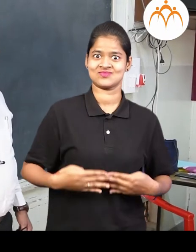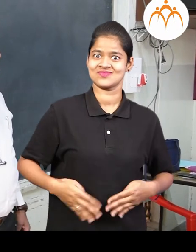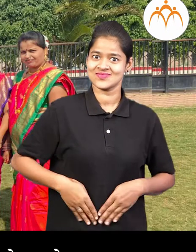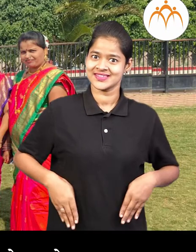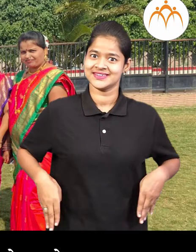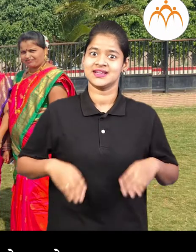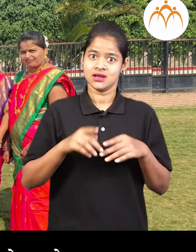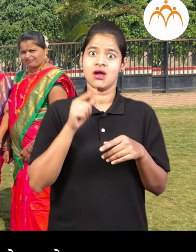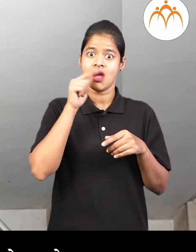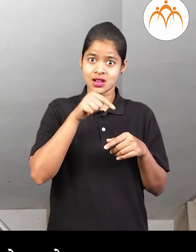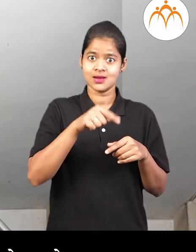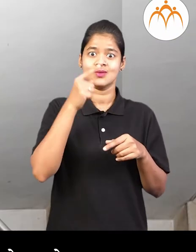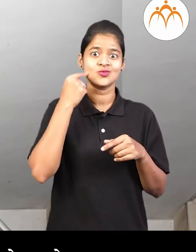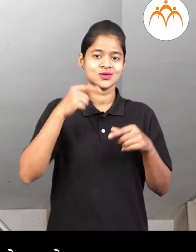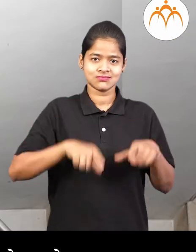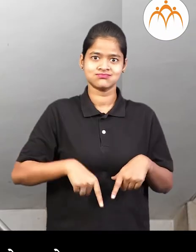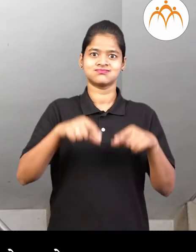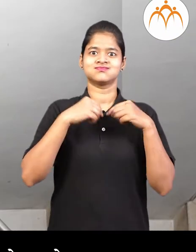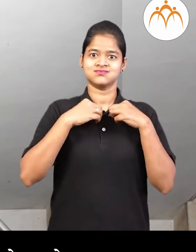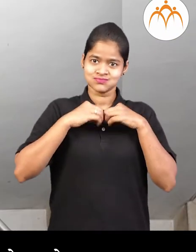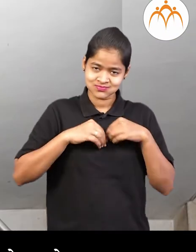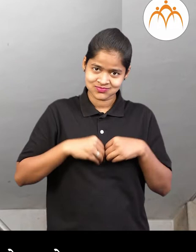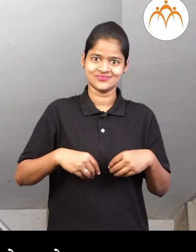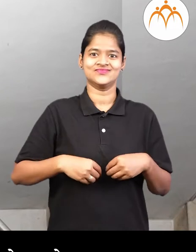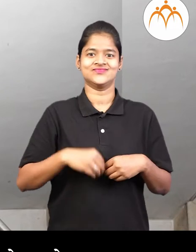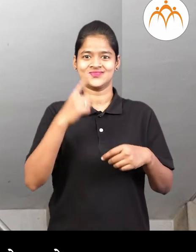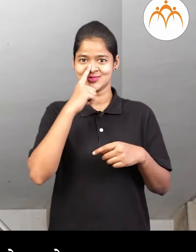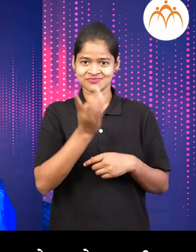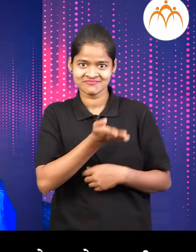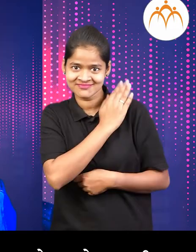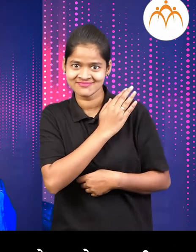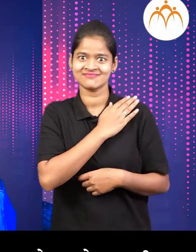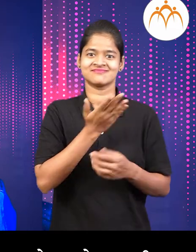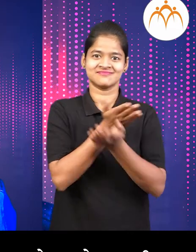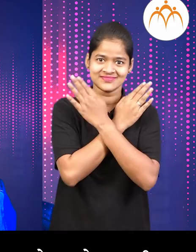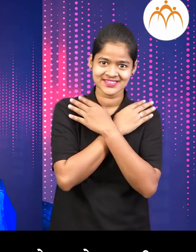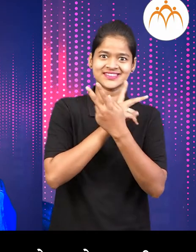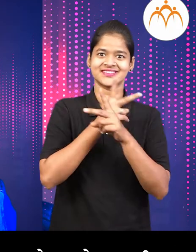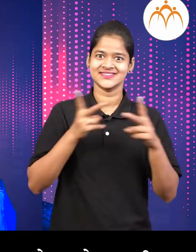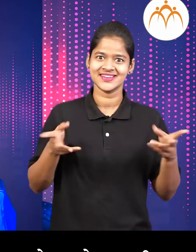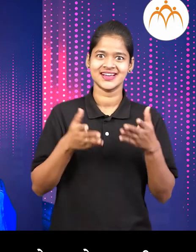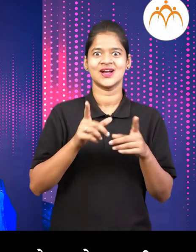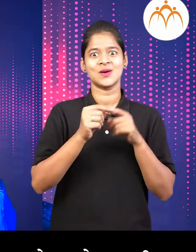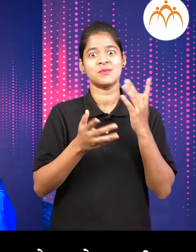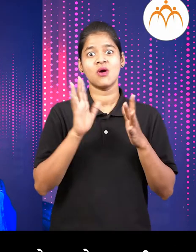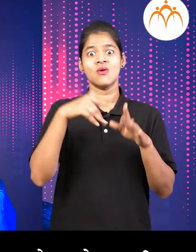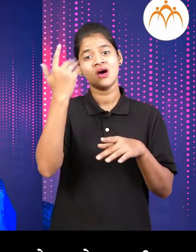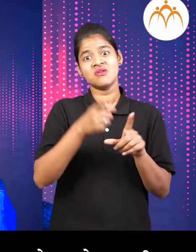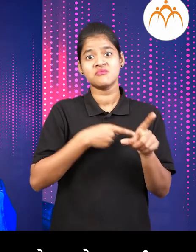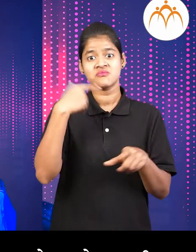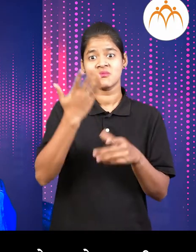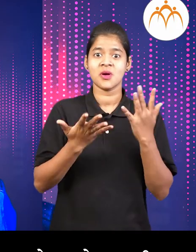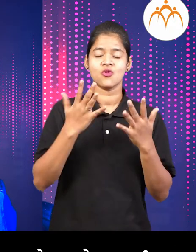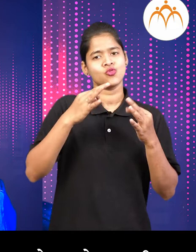पैन बाईका साडी पंजाबी ड्रेस आसे वेग वेगले कपड़े घलतात अजून काही वर्षन नी आणखिन वेगले नविन